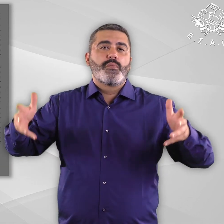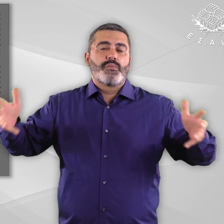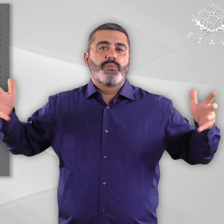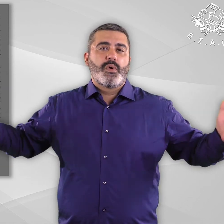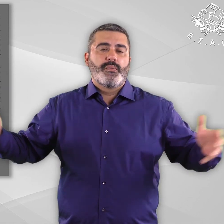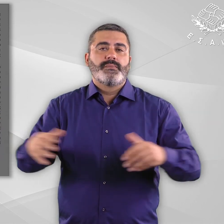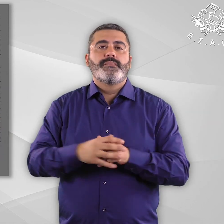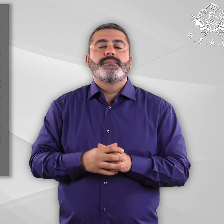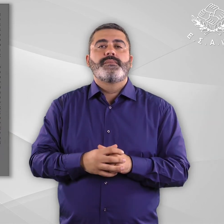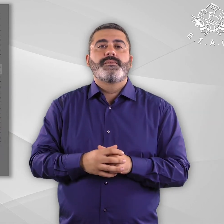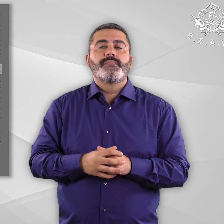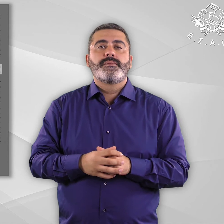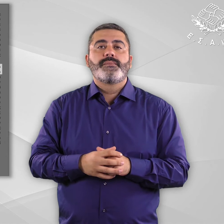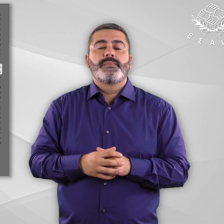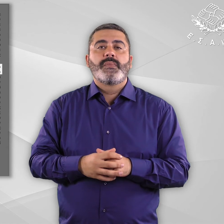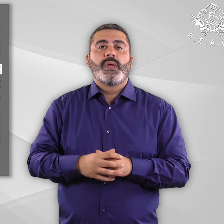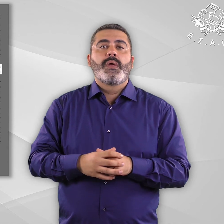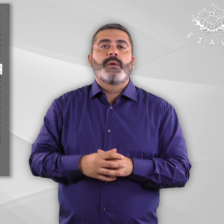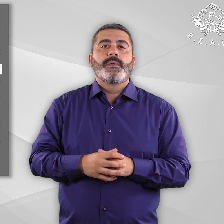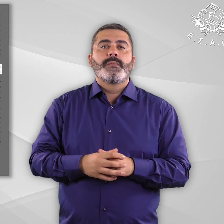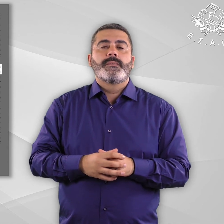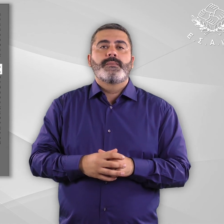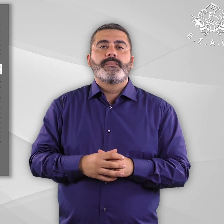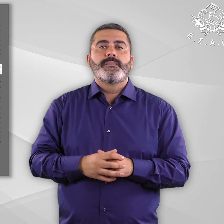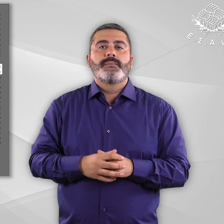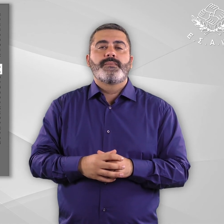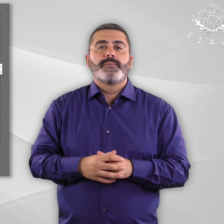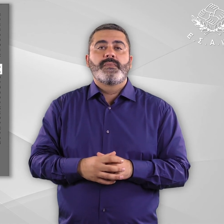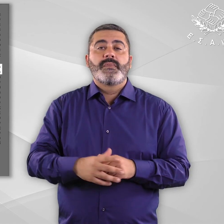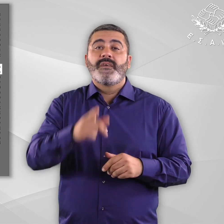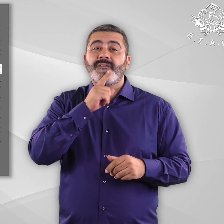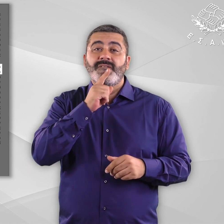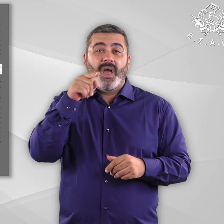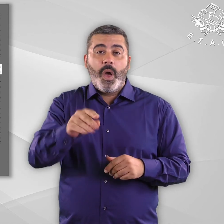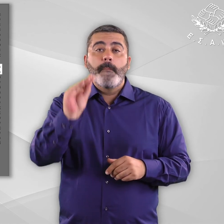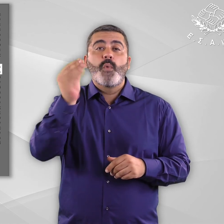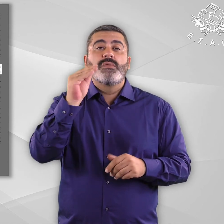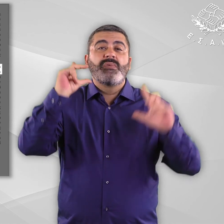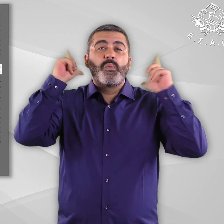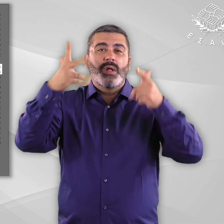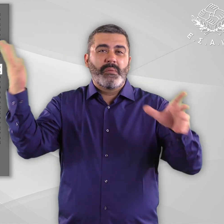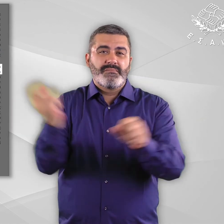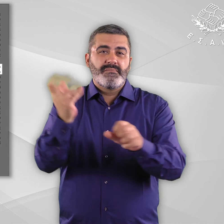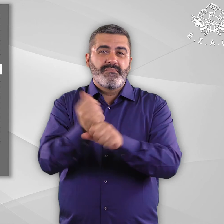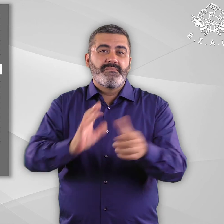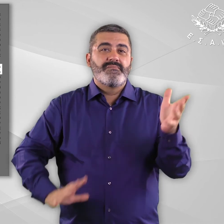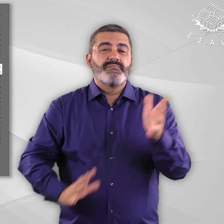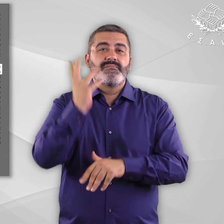Σελίδας 16 Η επίτευξη της πολιτιστικής δημοκρατίας απαιτεί ωστόσο ρυζική αλλαγή των αντιλήψεων περί αναπηρίας εντός του